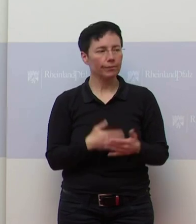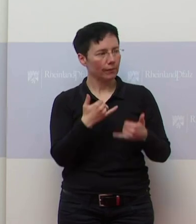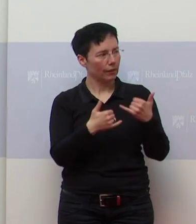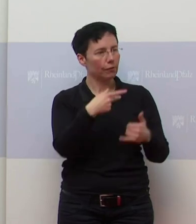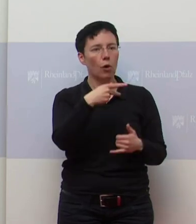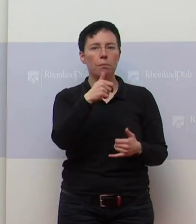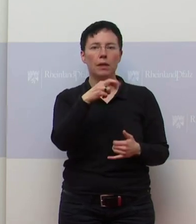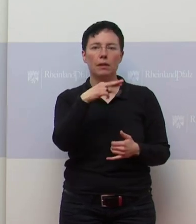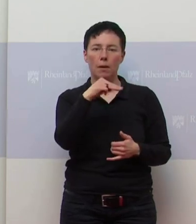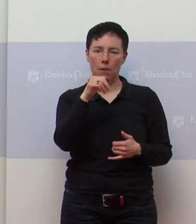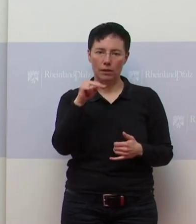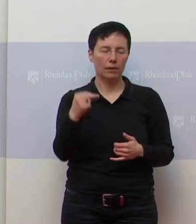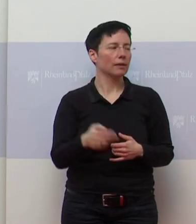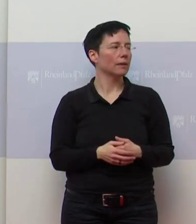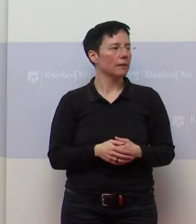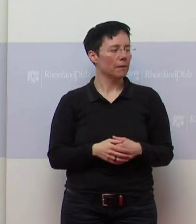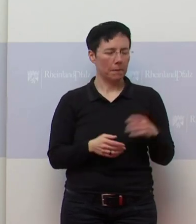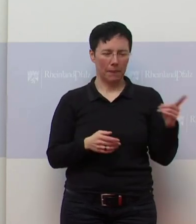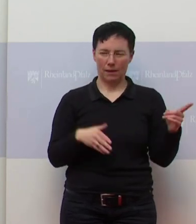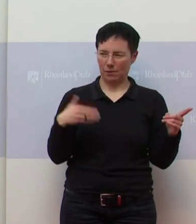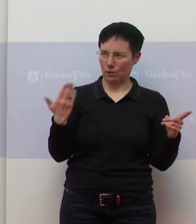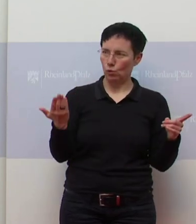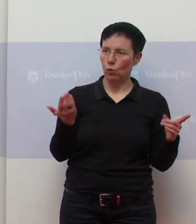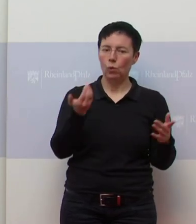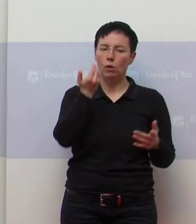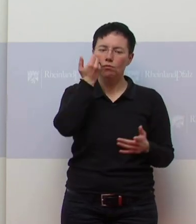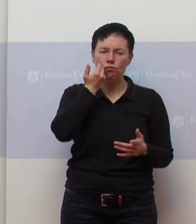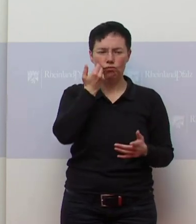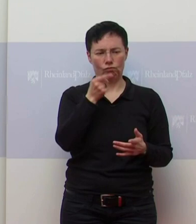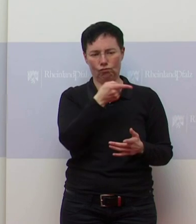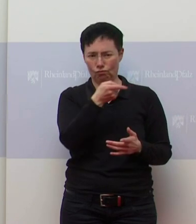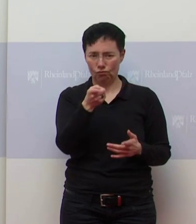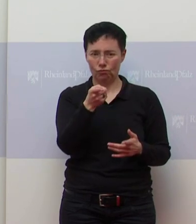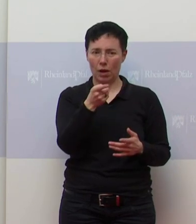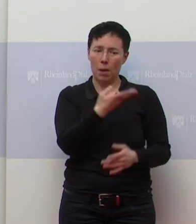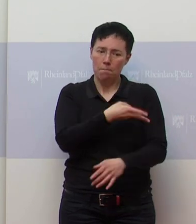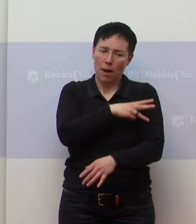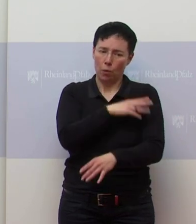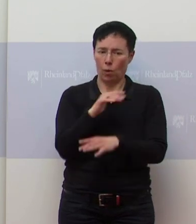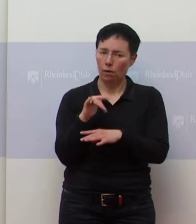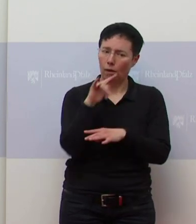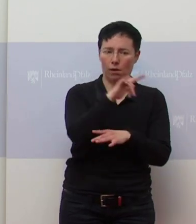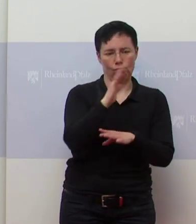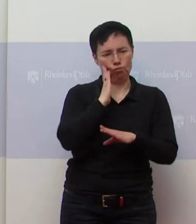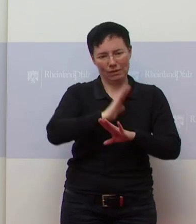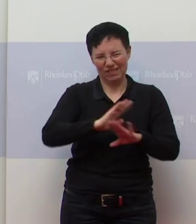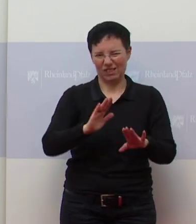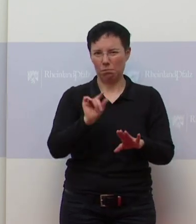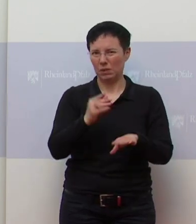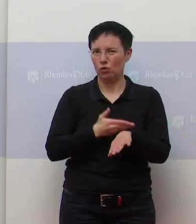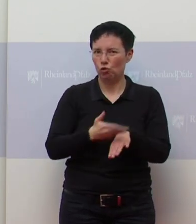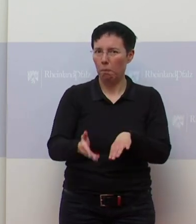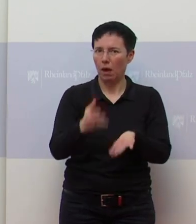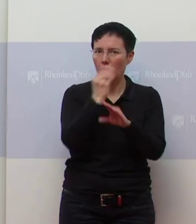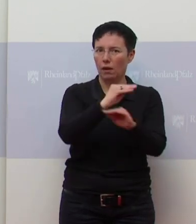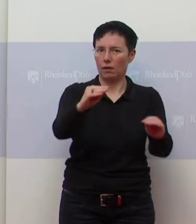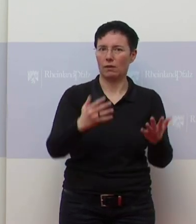Petermann. Kommt dieser Appell nicht nach Mallorca zu reisen, wenn es nicht geht? Und wird man sich da künftig